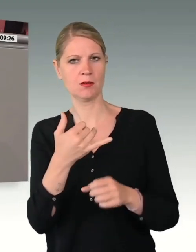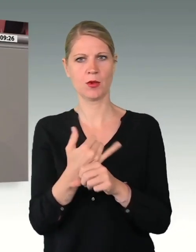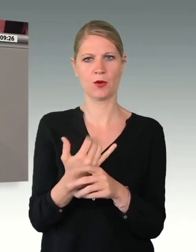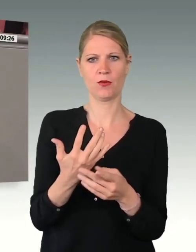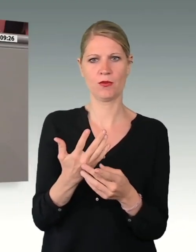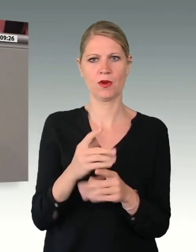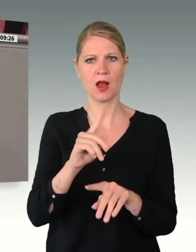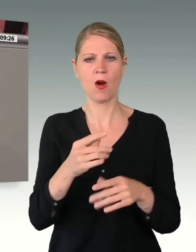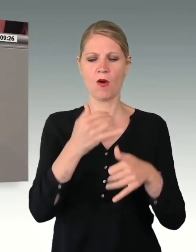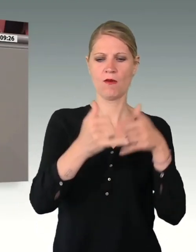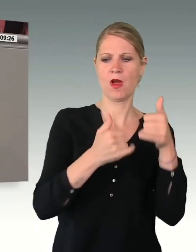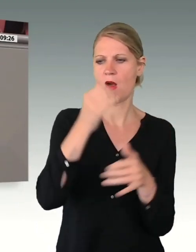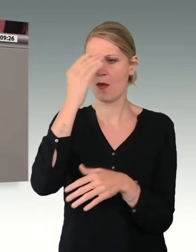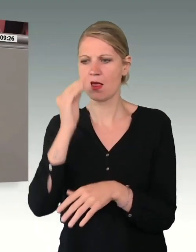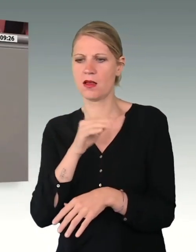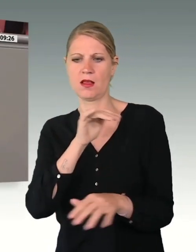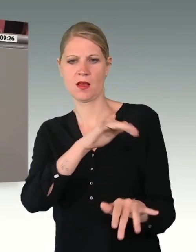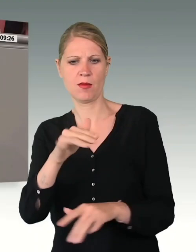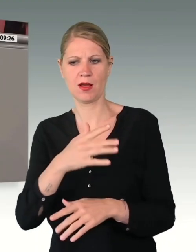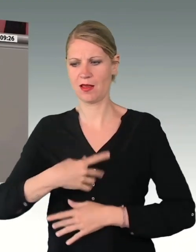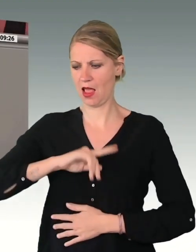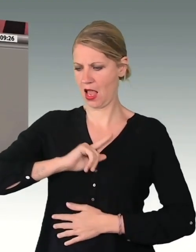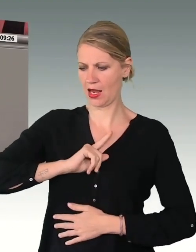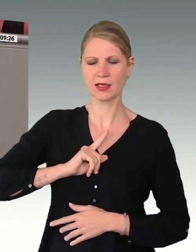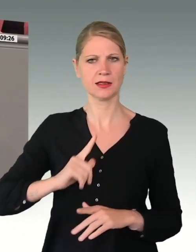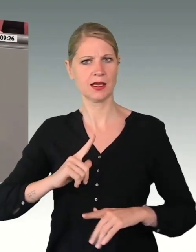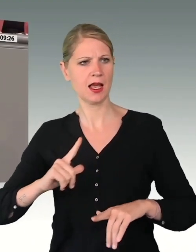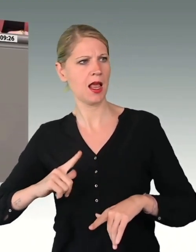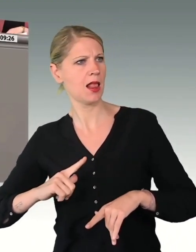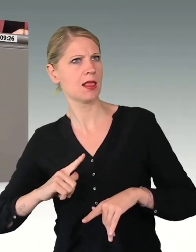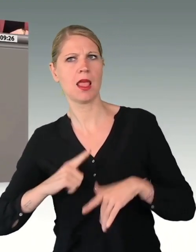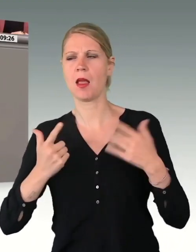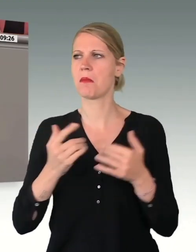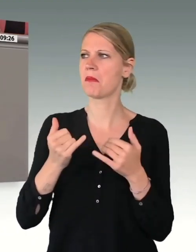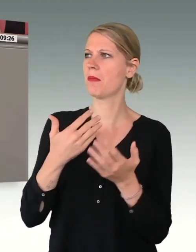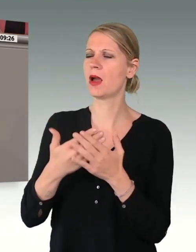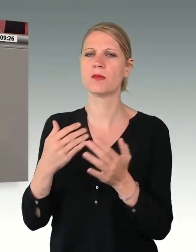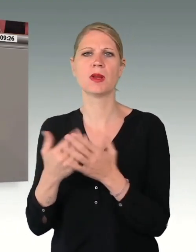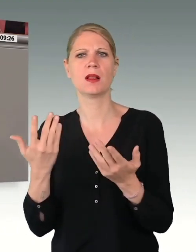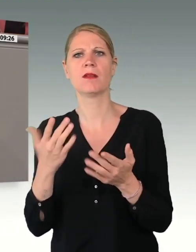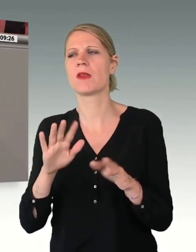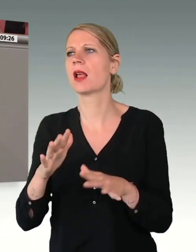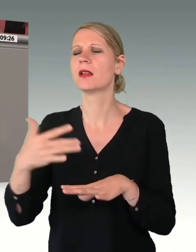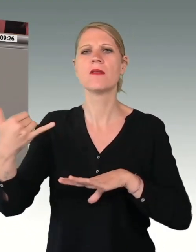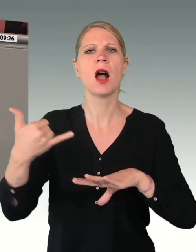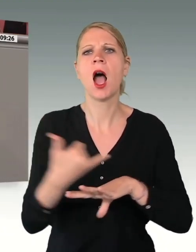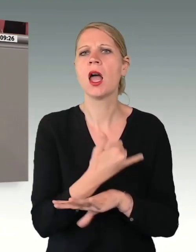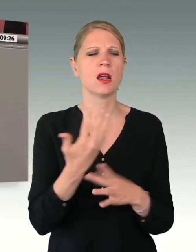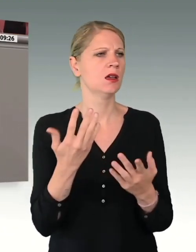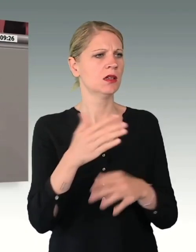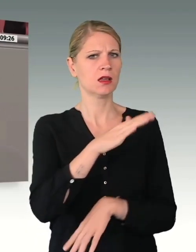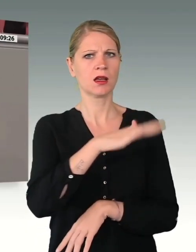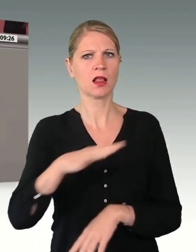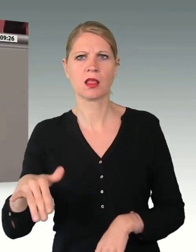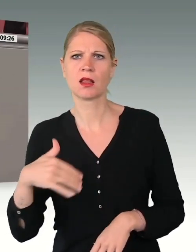Lebenswirklichkeit. Ob diese geprägt ist von Lebenspartnerschaften, dem Eheleben, Kindern oder sonstigen Faktoren,